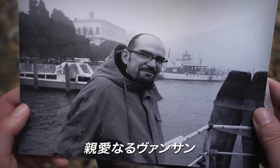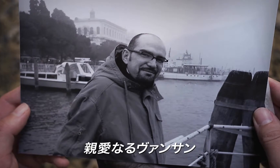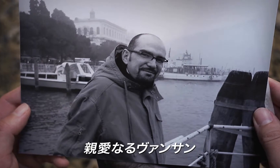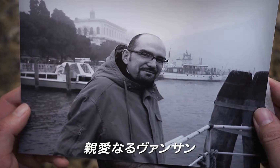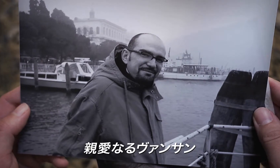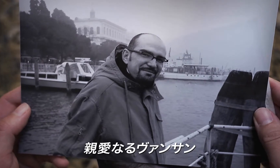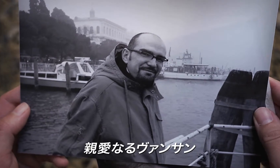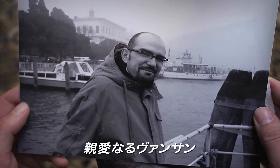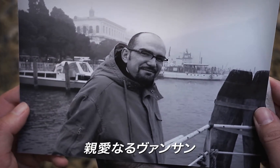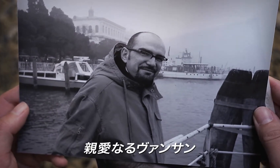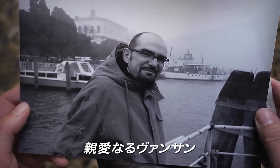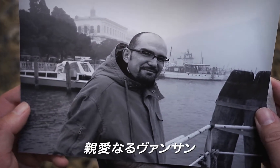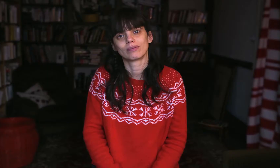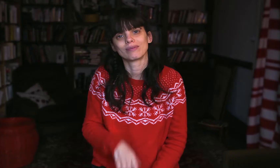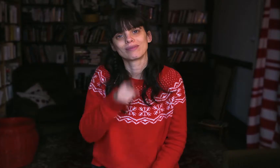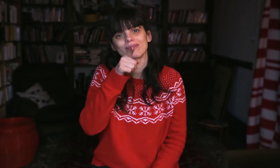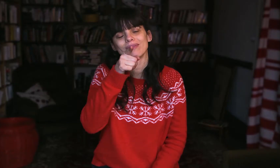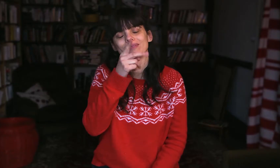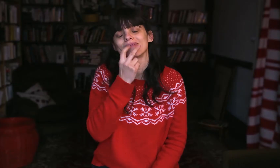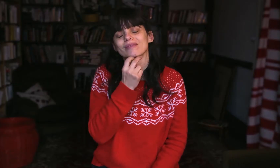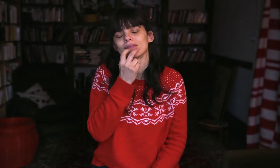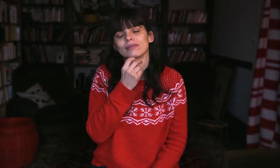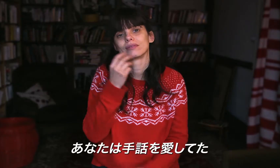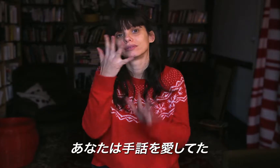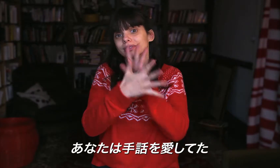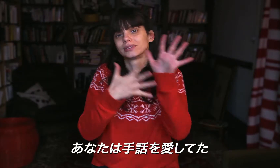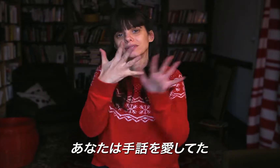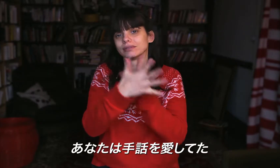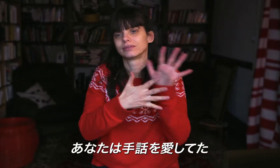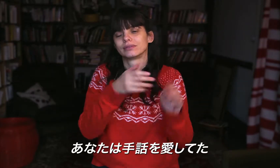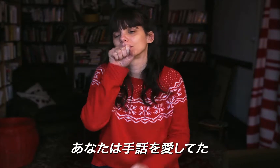Mon cher Vincent, tu as adoré la langue des signes.